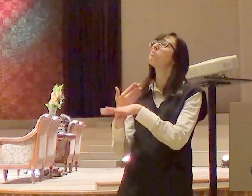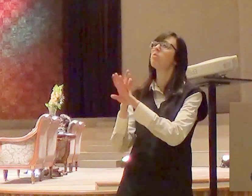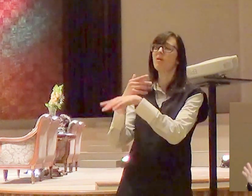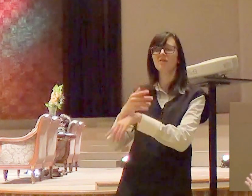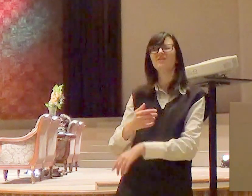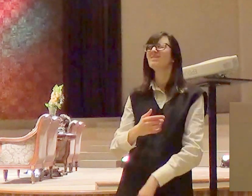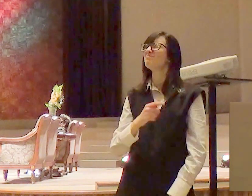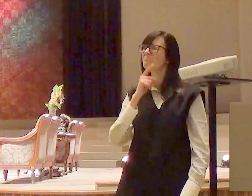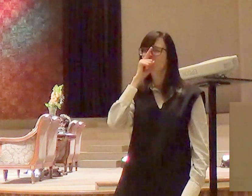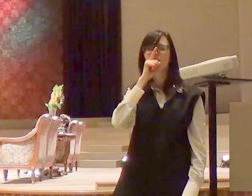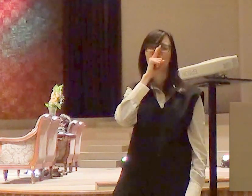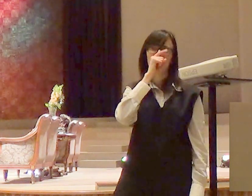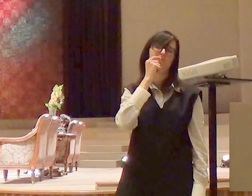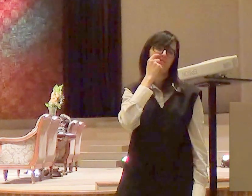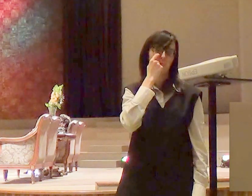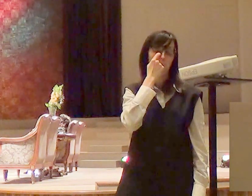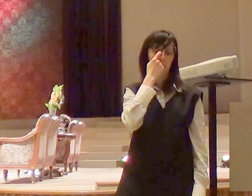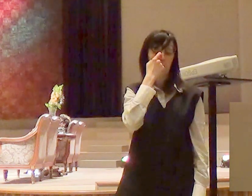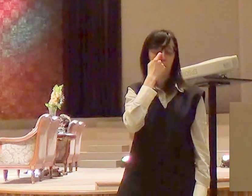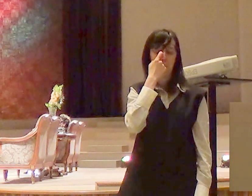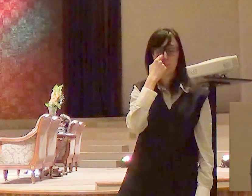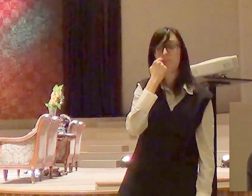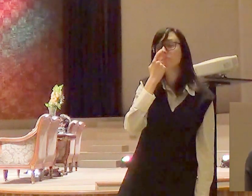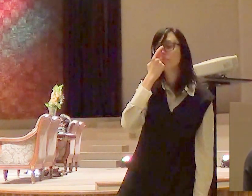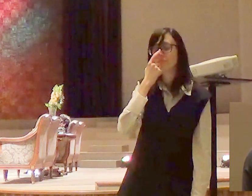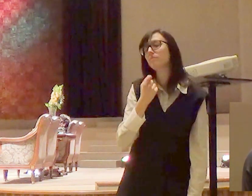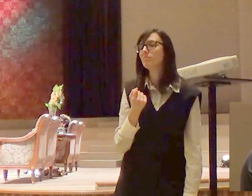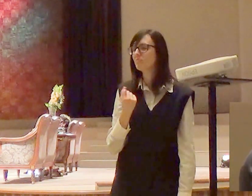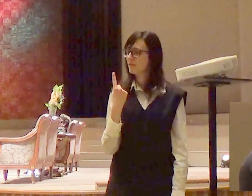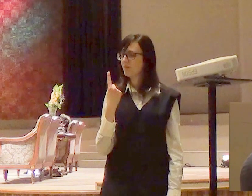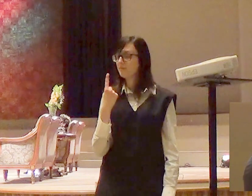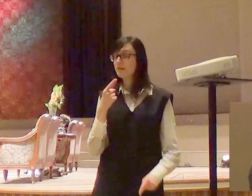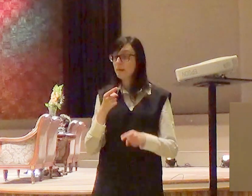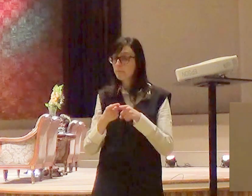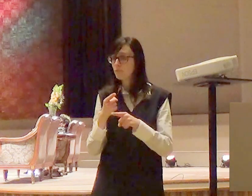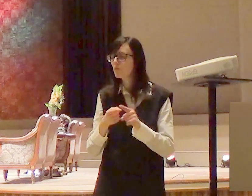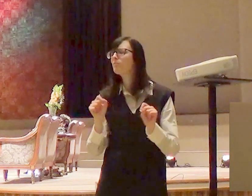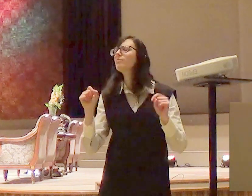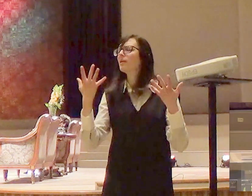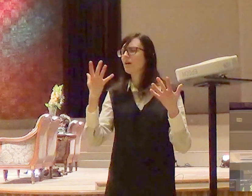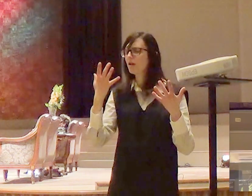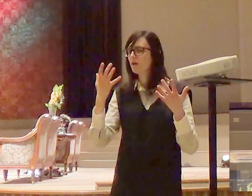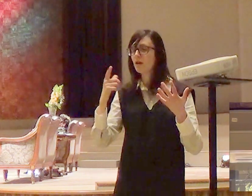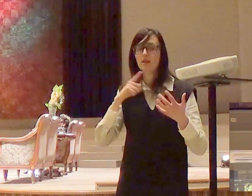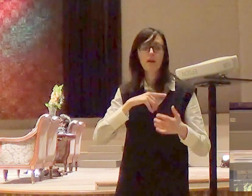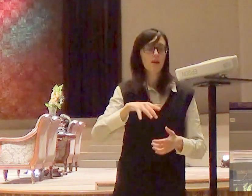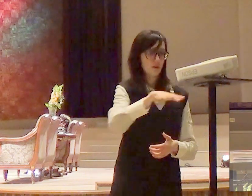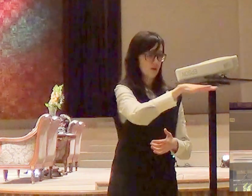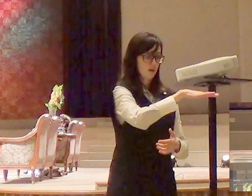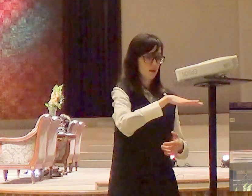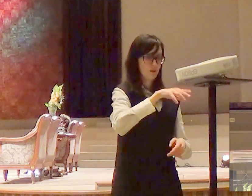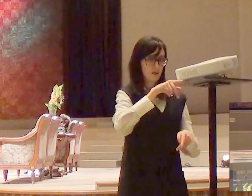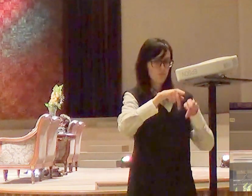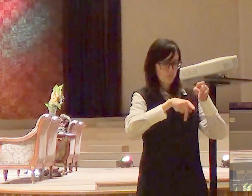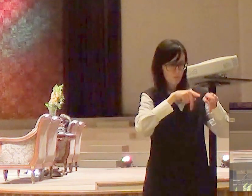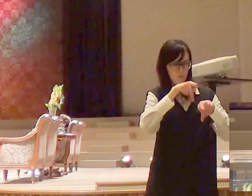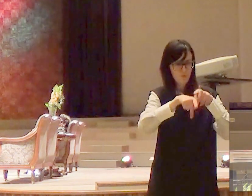jeito e é interessante que nesse momento o povo a grande maioria do